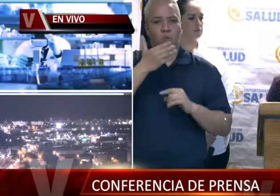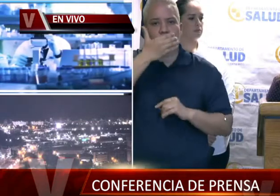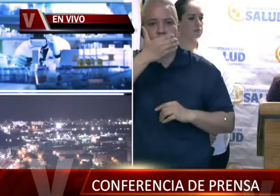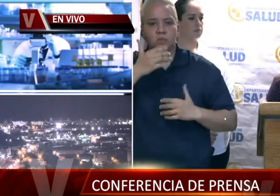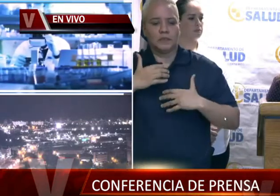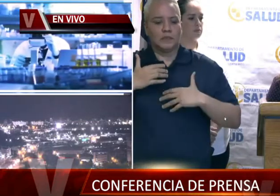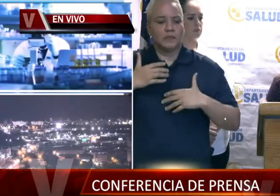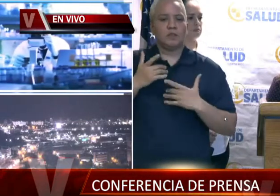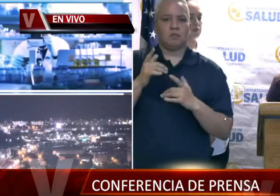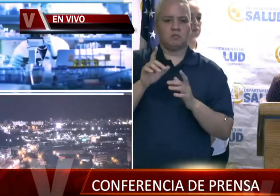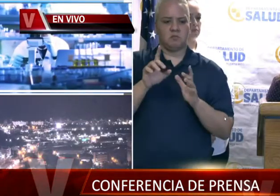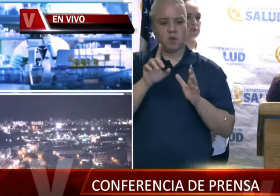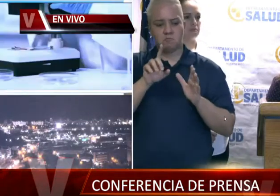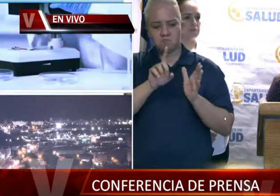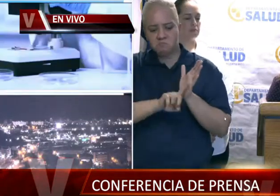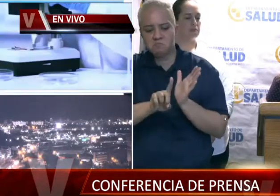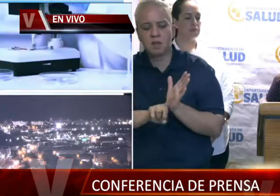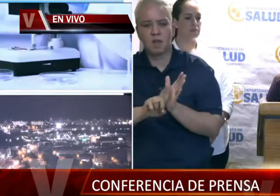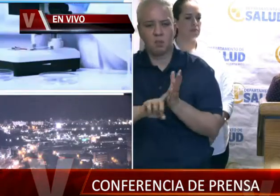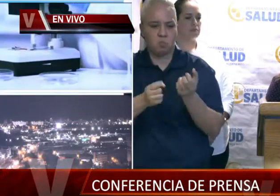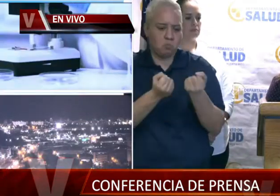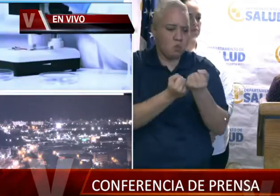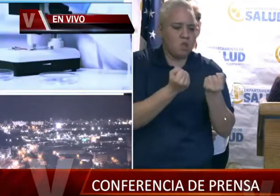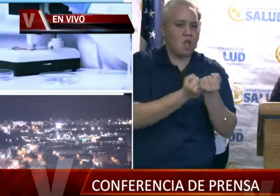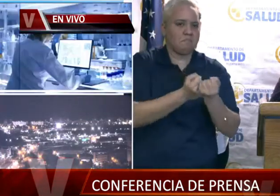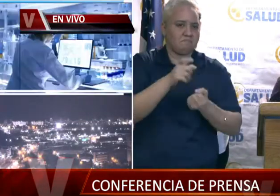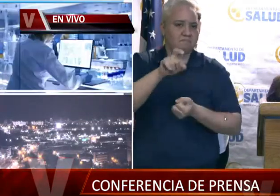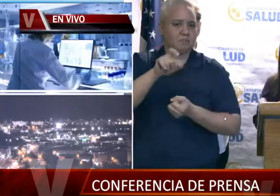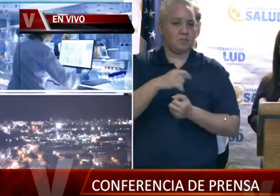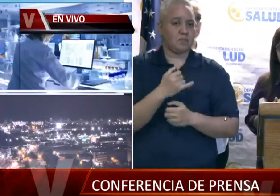sí monitoreamos para poder apoyarlos en lo que ellos necesiten.